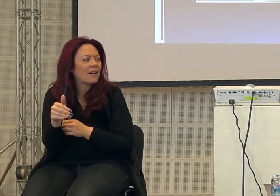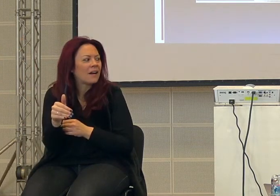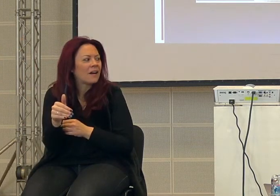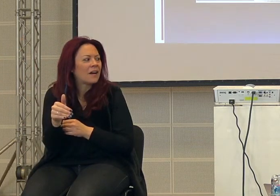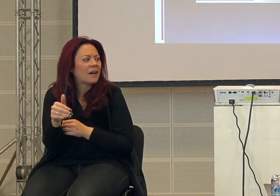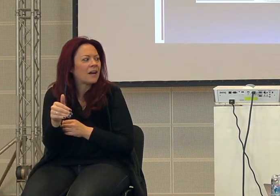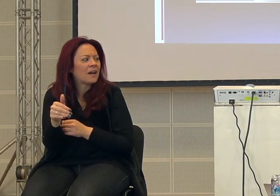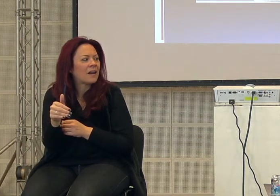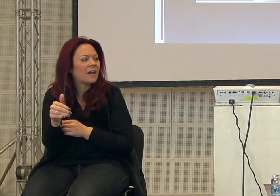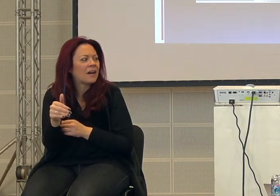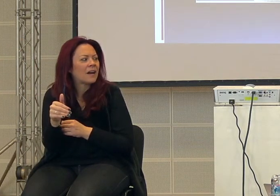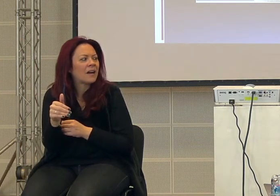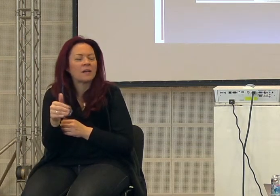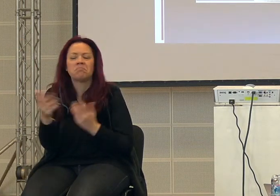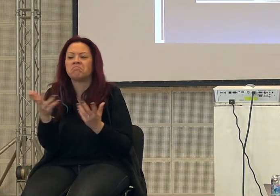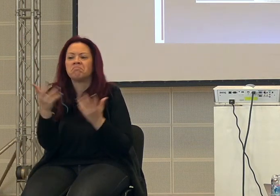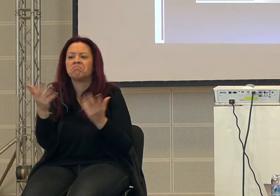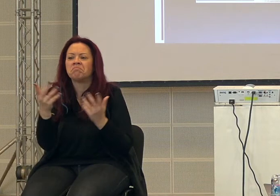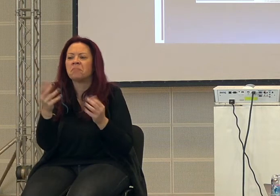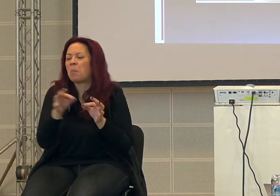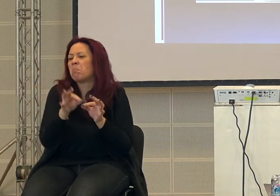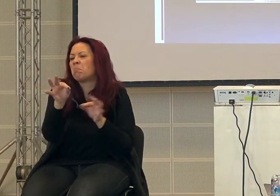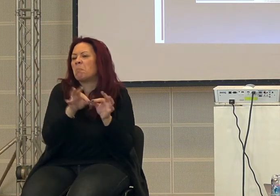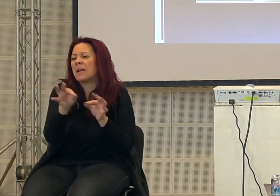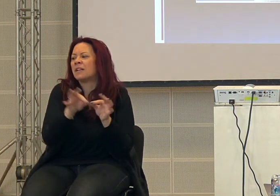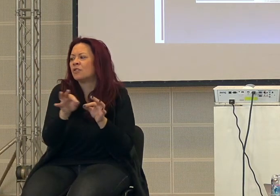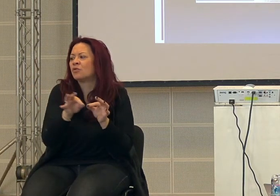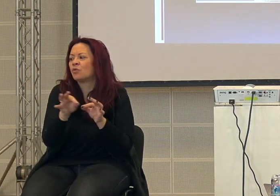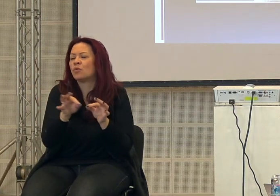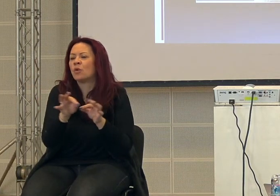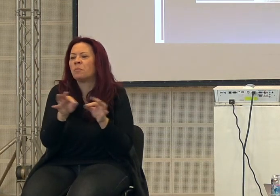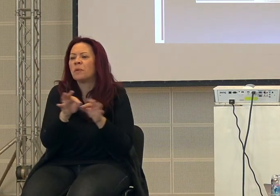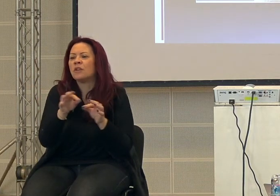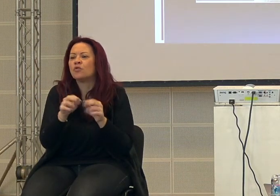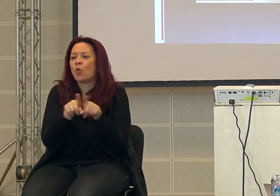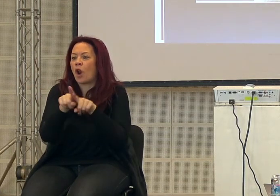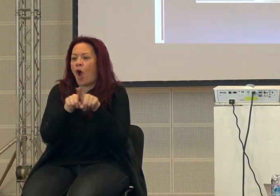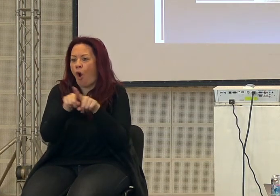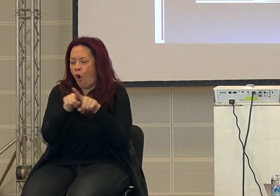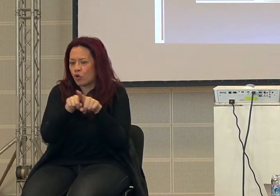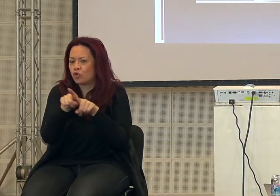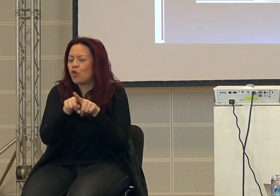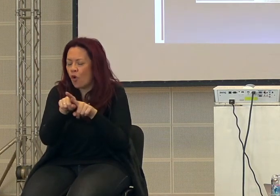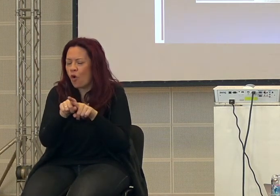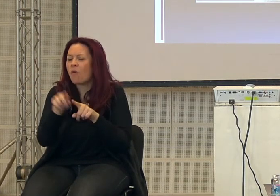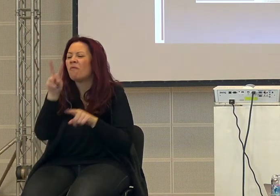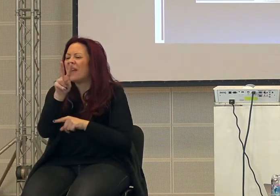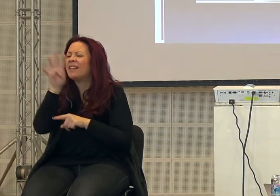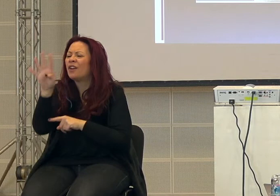29.000 saranno state una misura di orzo, 20.000